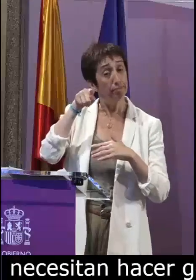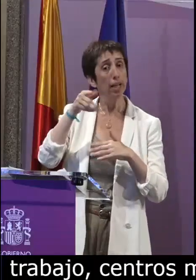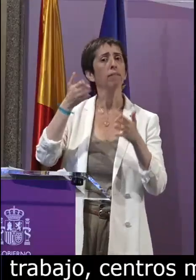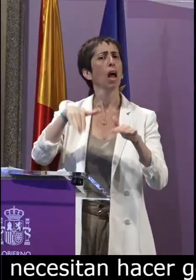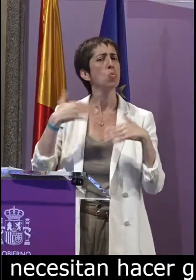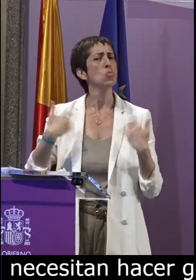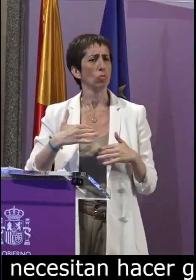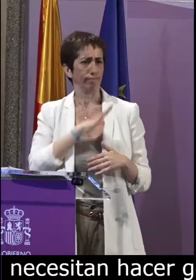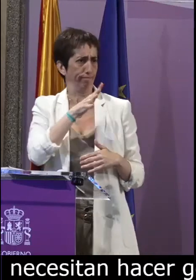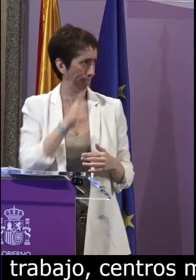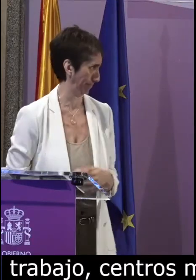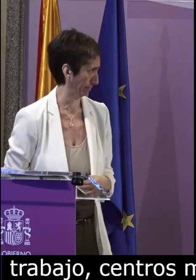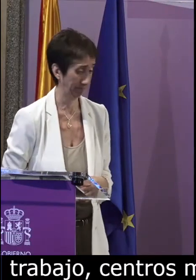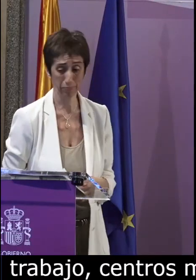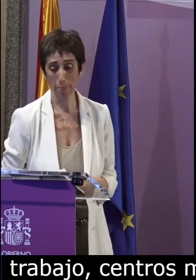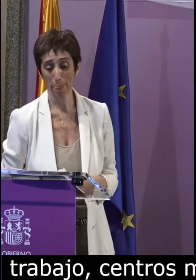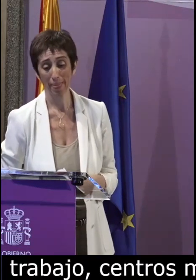necesidad de este tipo de servicios